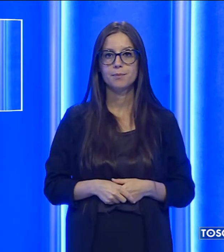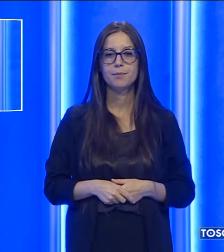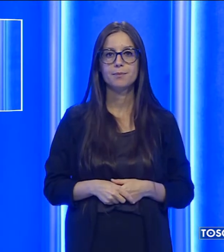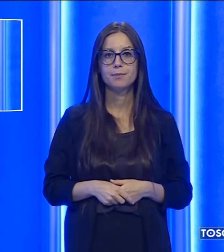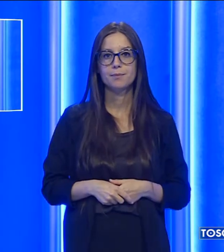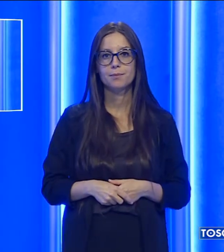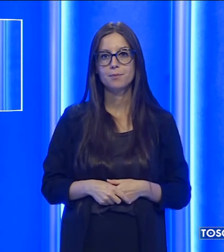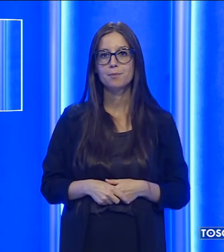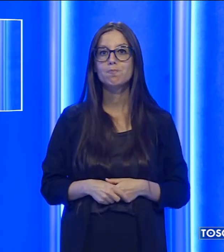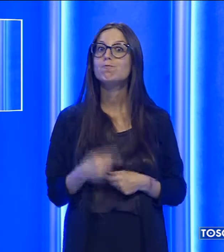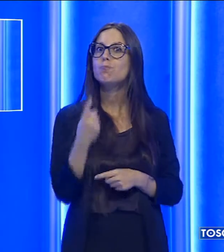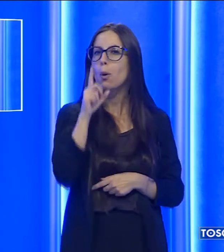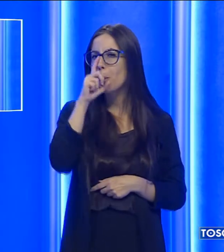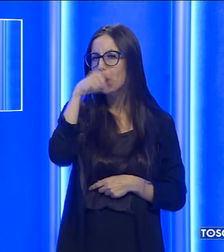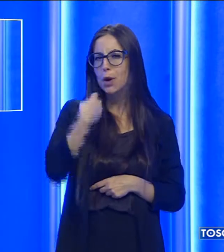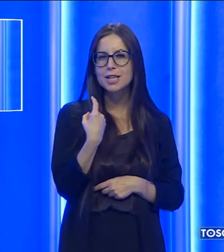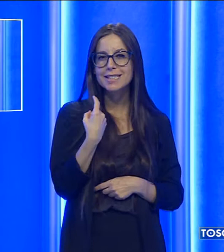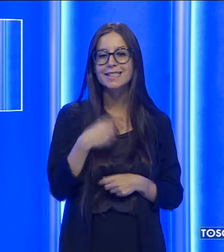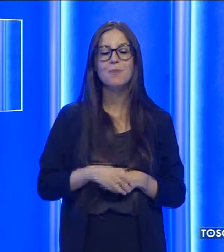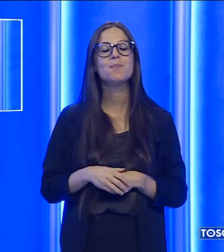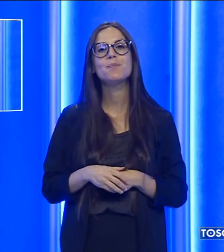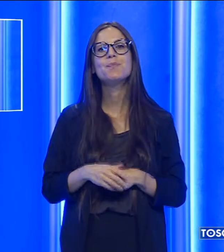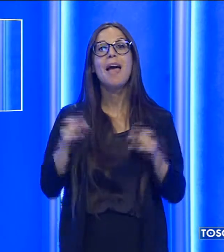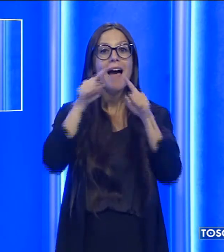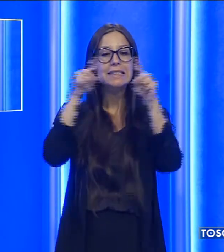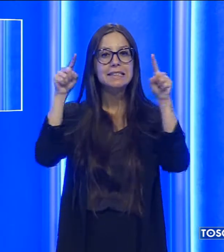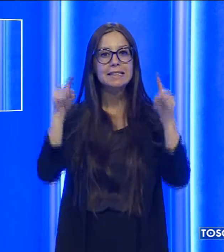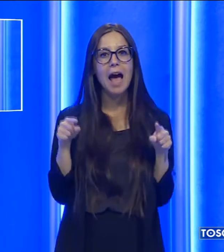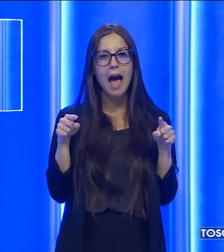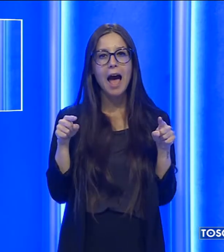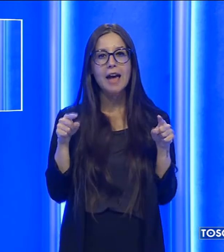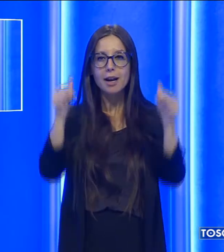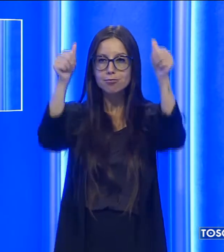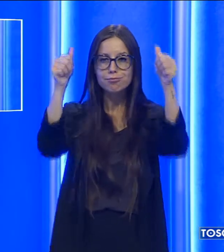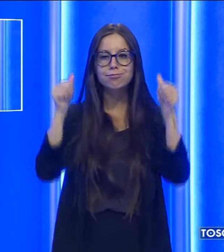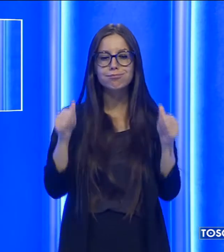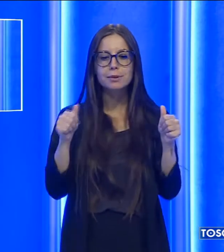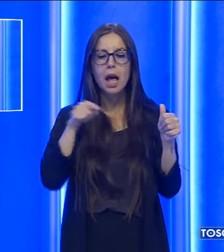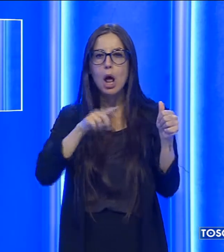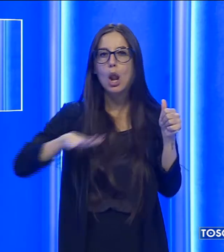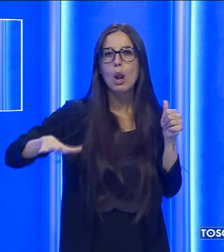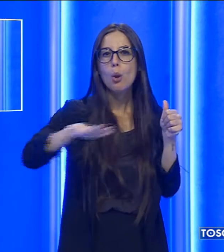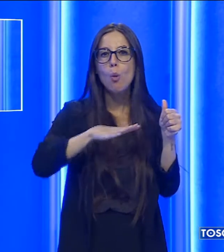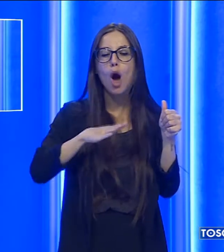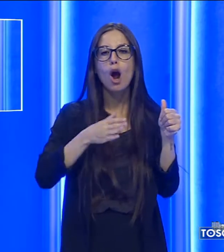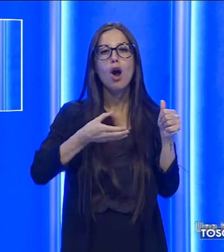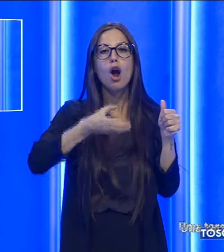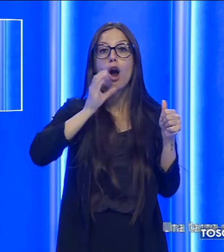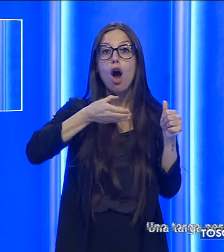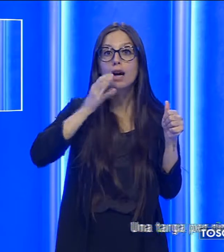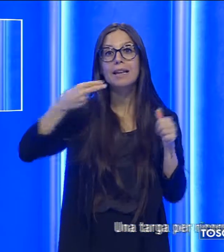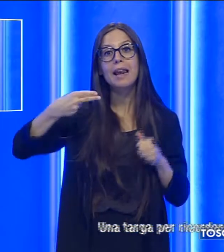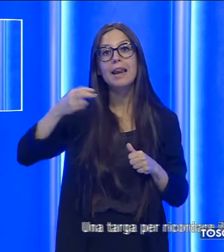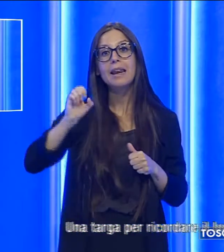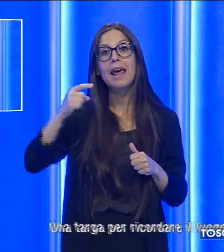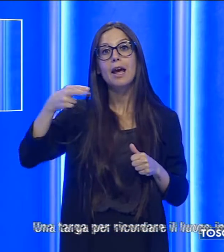Una curiosità, una targa per ricordare il luogo in cui il cocktail Negroni venne servito per la prima volta a Firenze